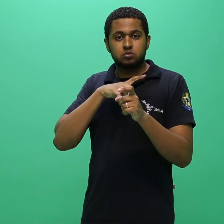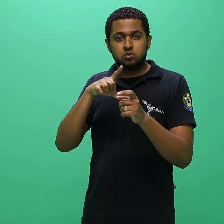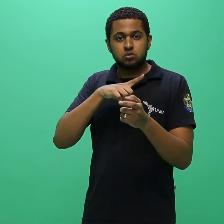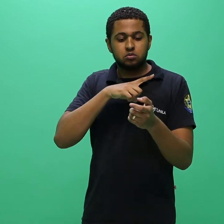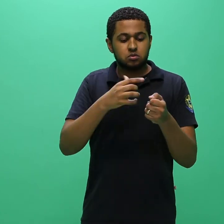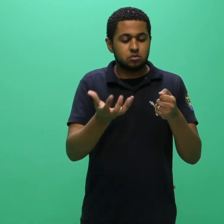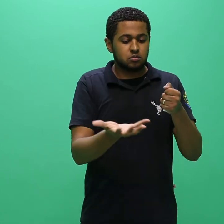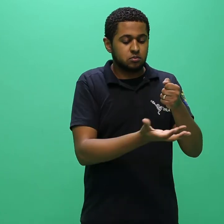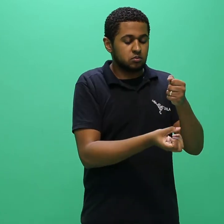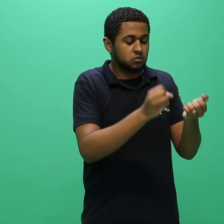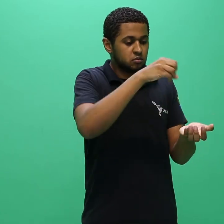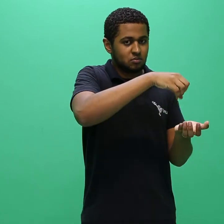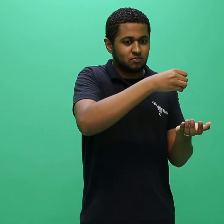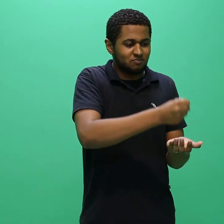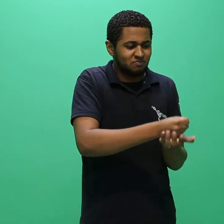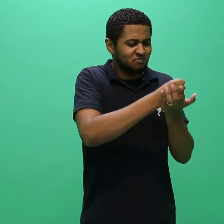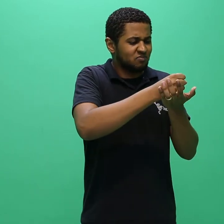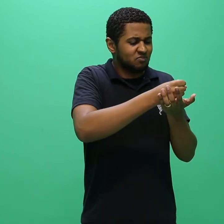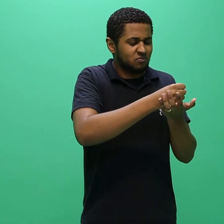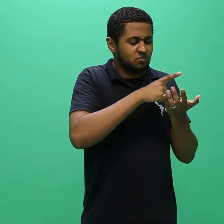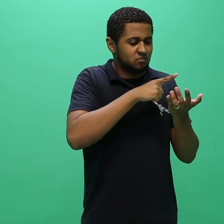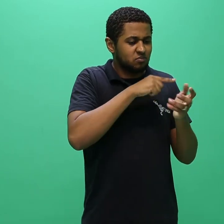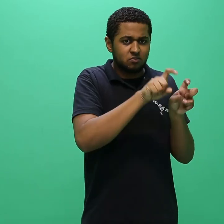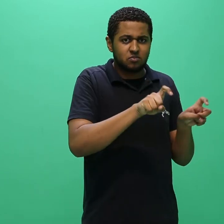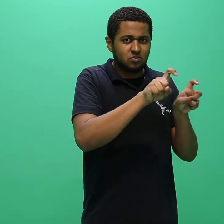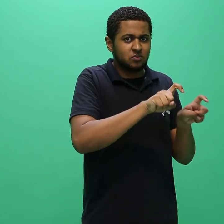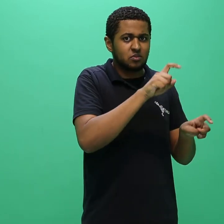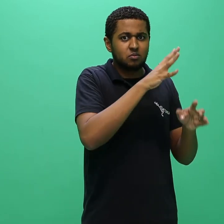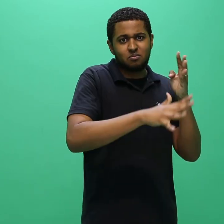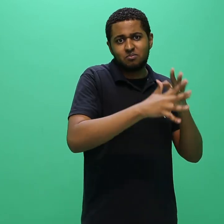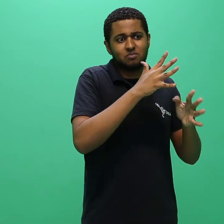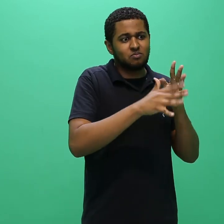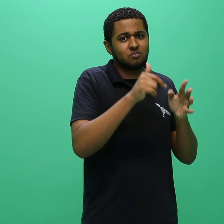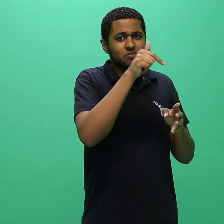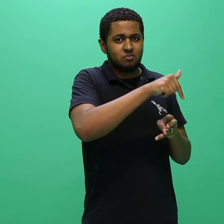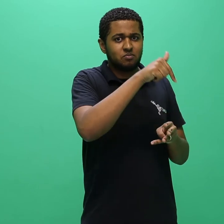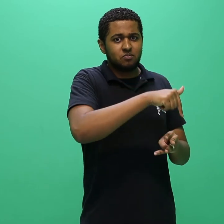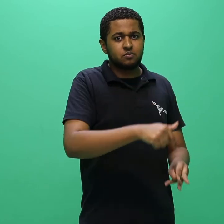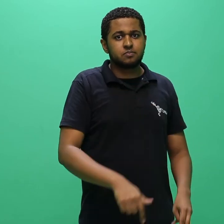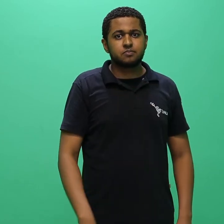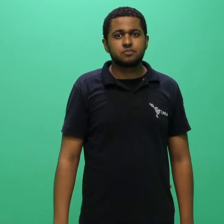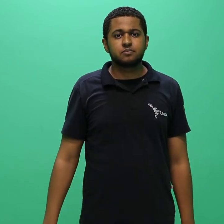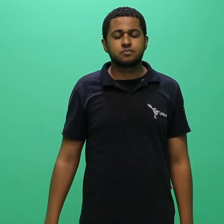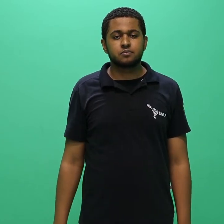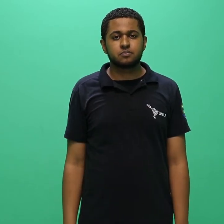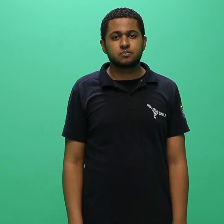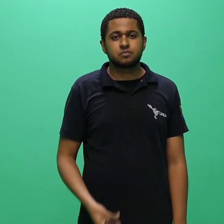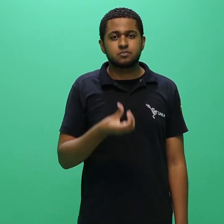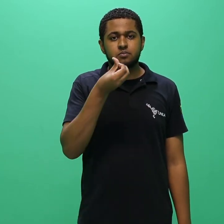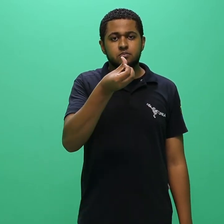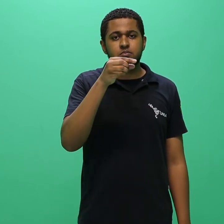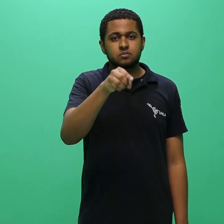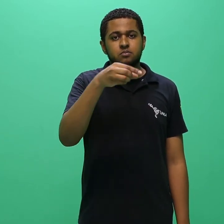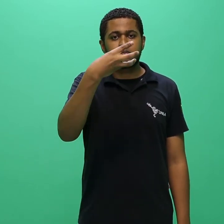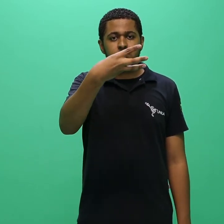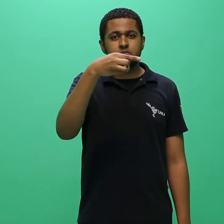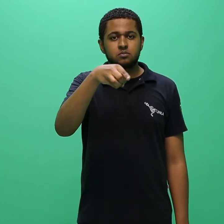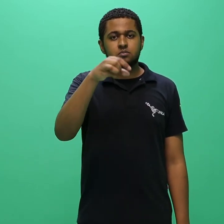outros processos de digitalização que prejudiquem a análise. 6.3